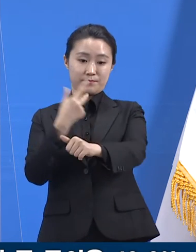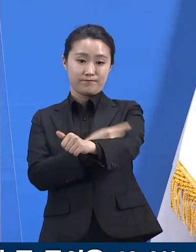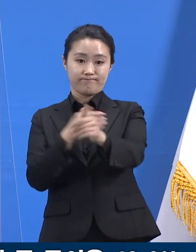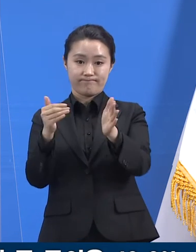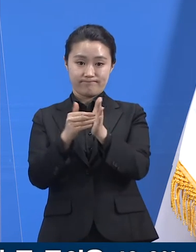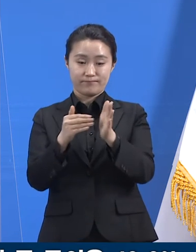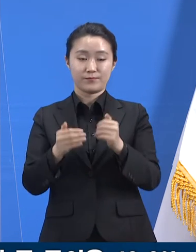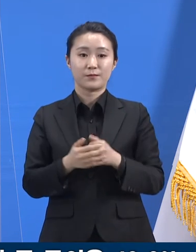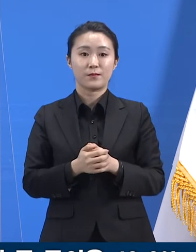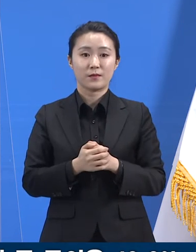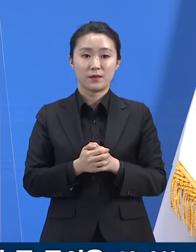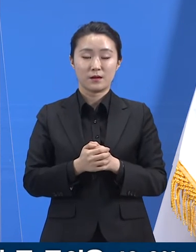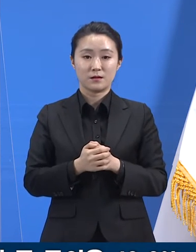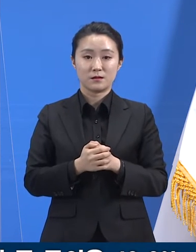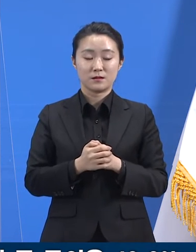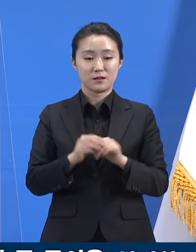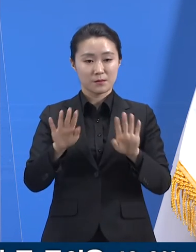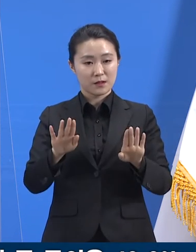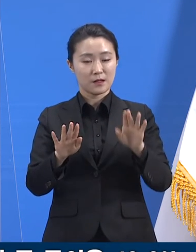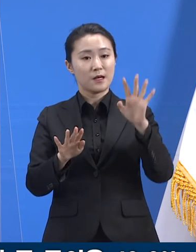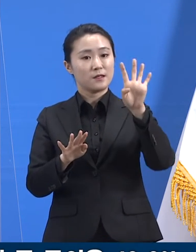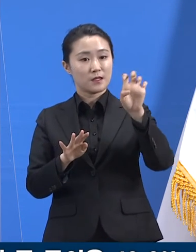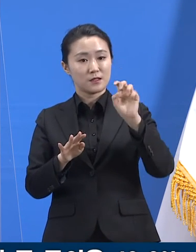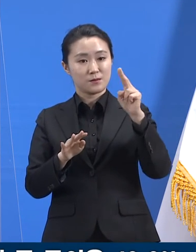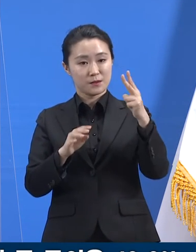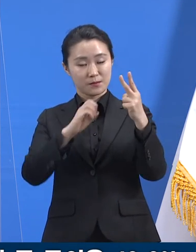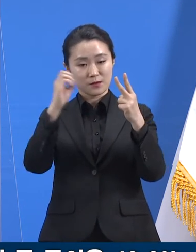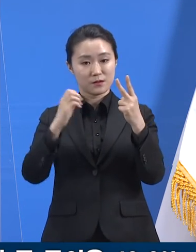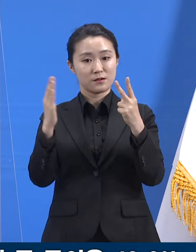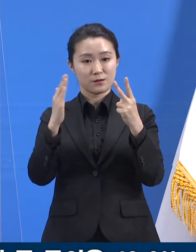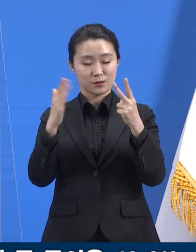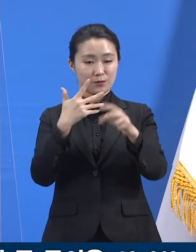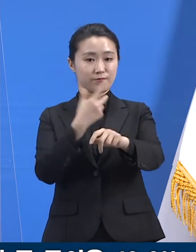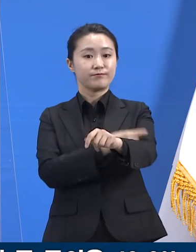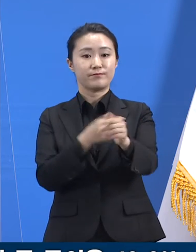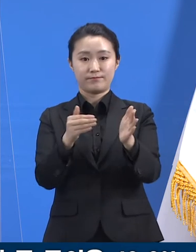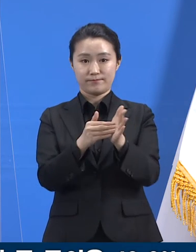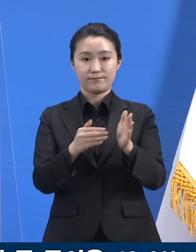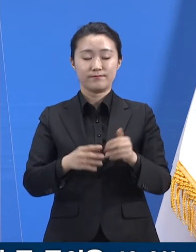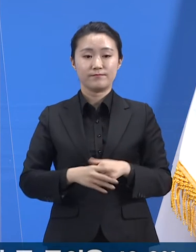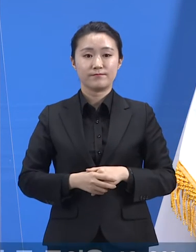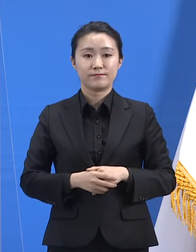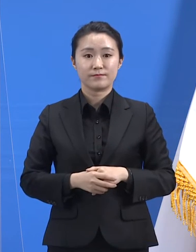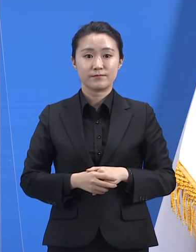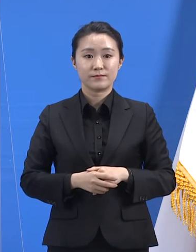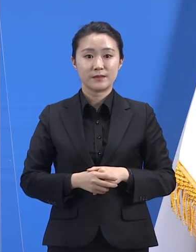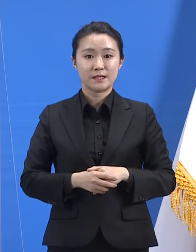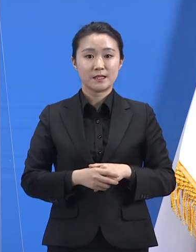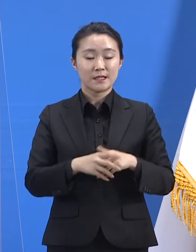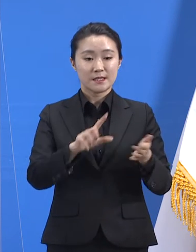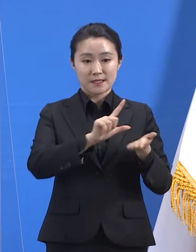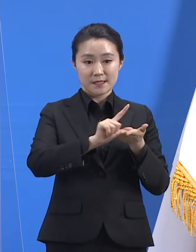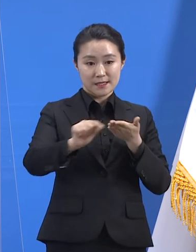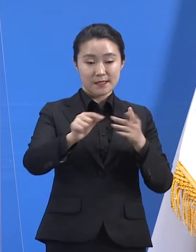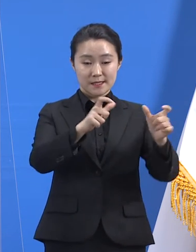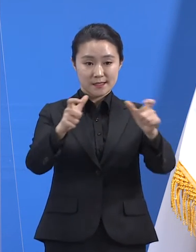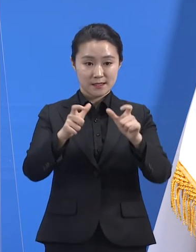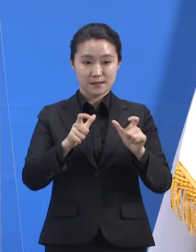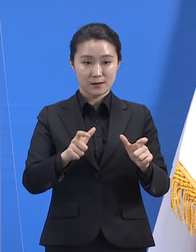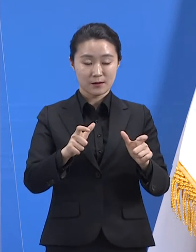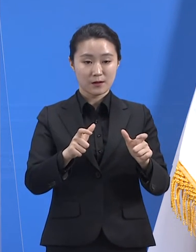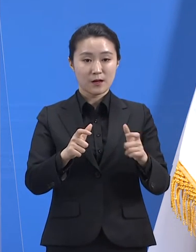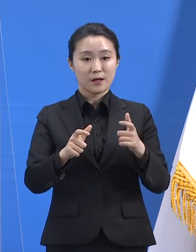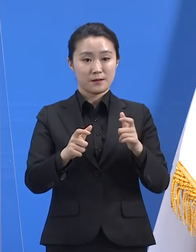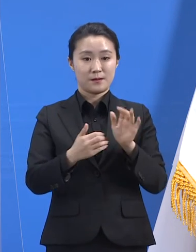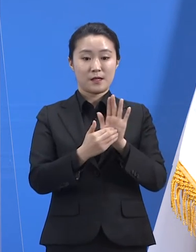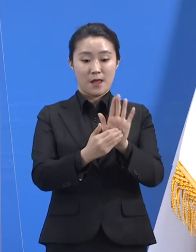동의자 대비 접종률은 현재 42.2%입니다. 지역 예방접종센터는 4월